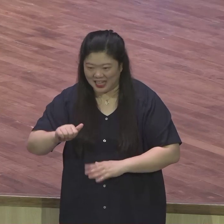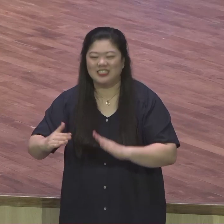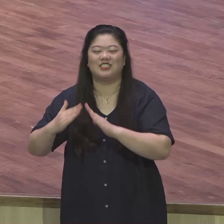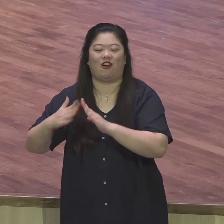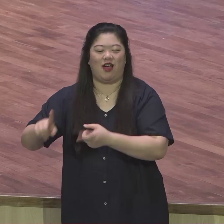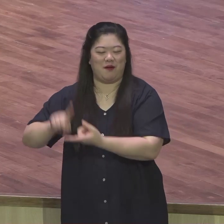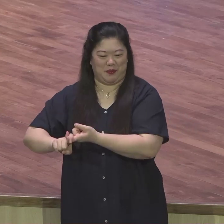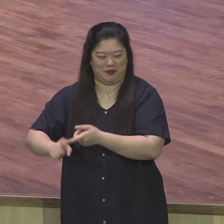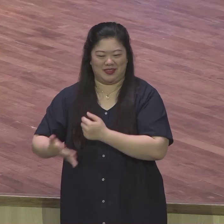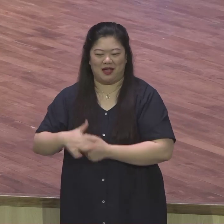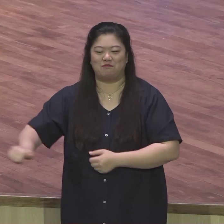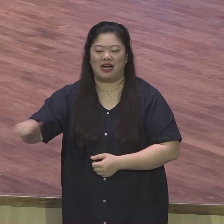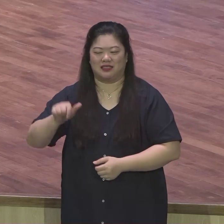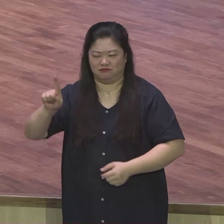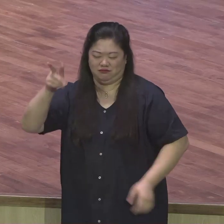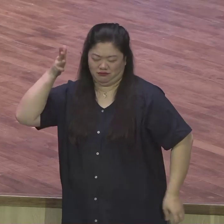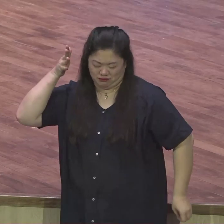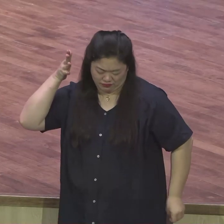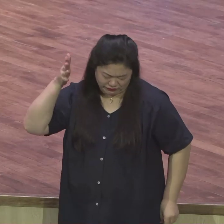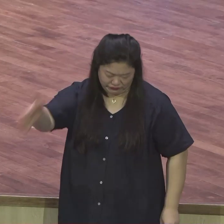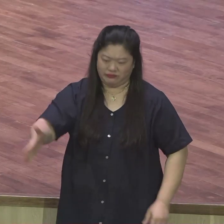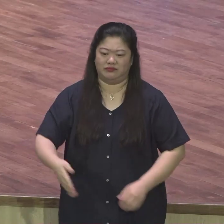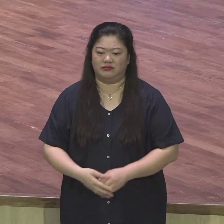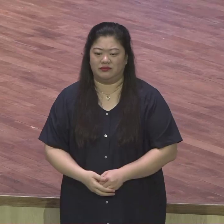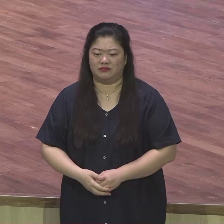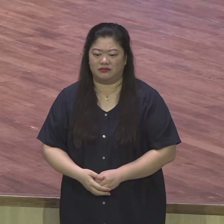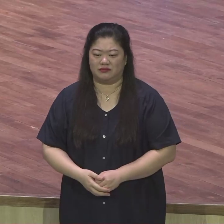그런데 종회 마지막 막판에 나와서 발언을 했어요.